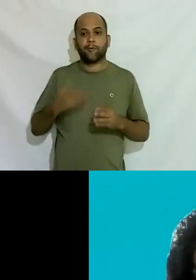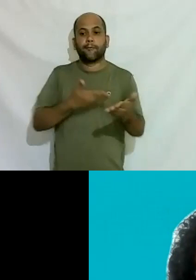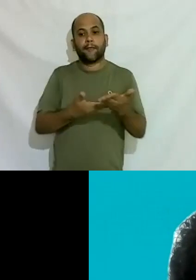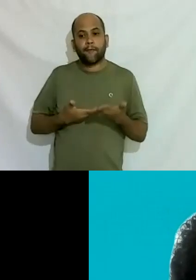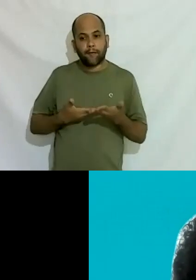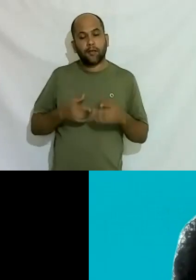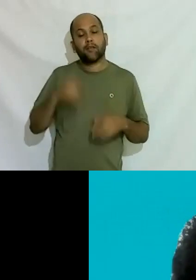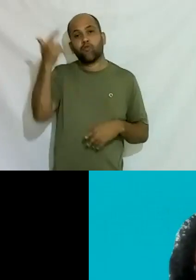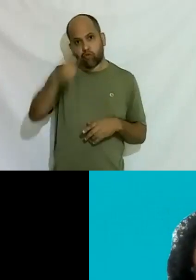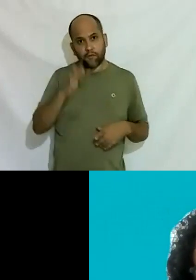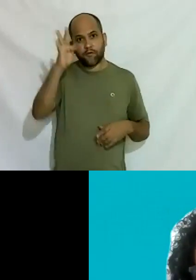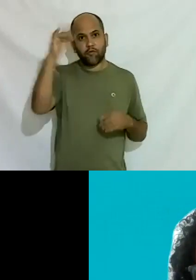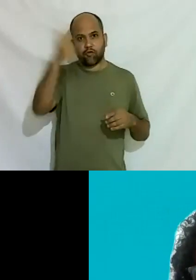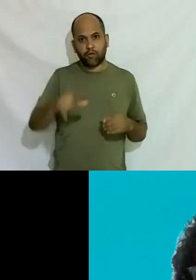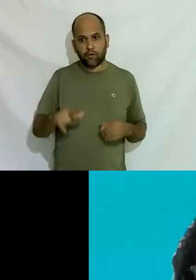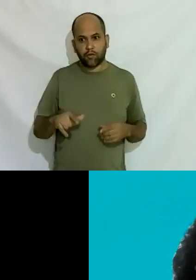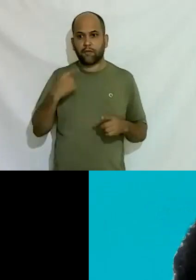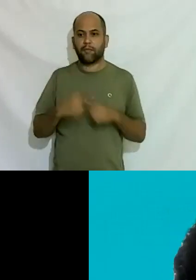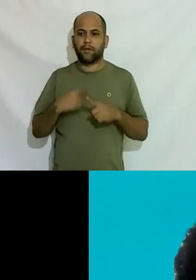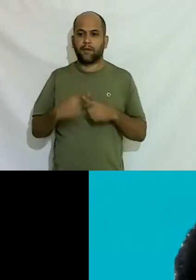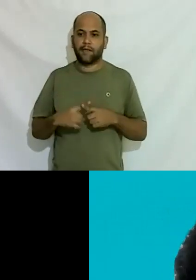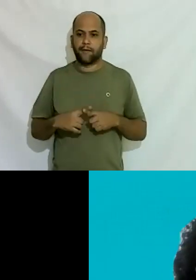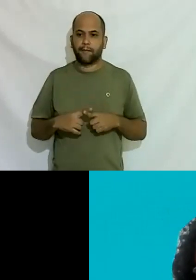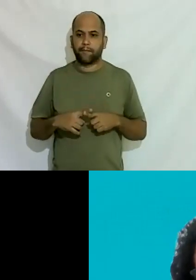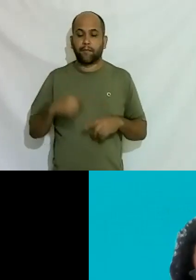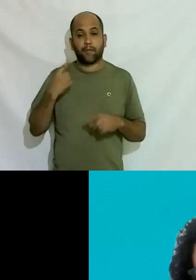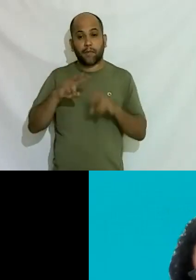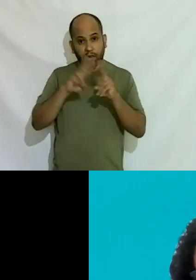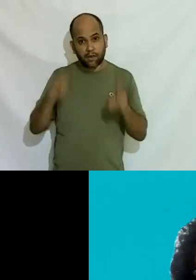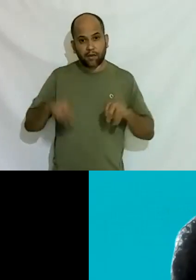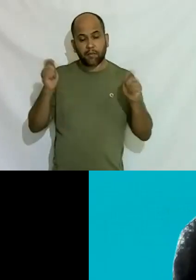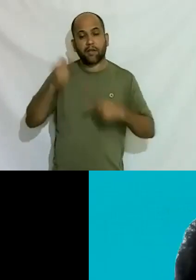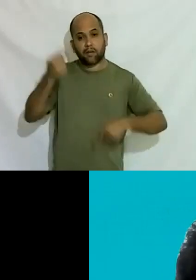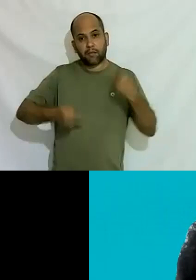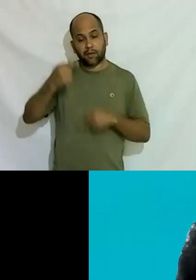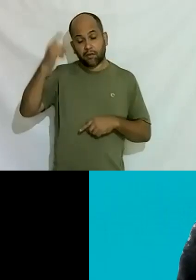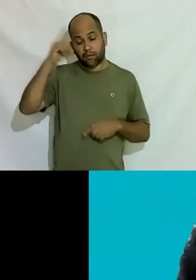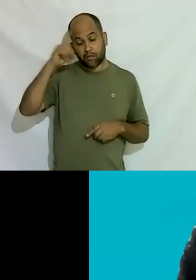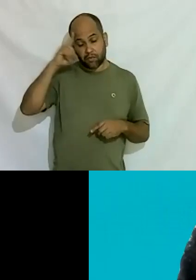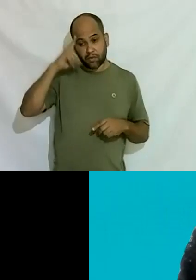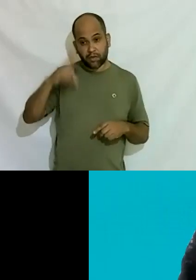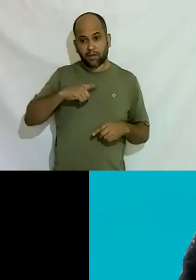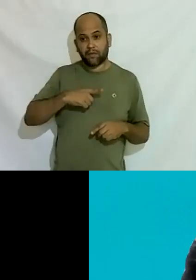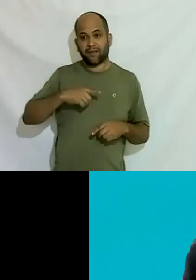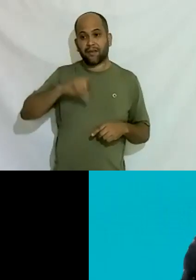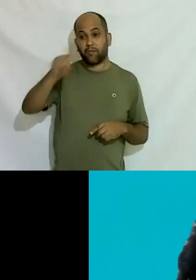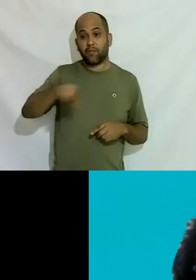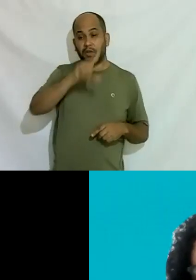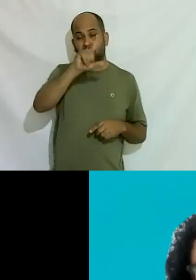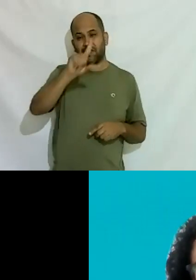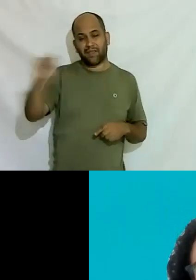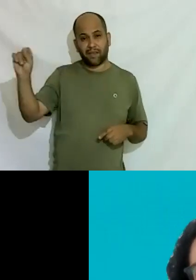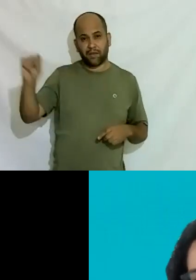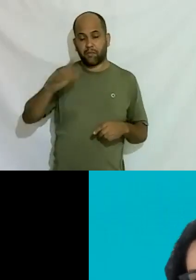novamente porque é um tema que a gente precisa debater todos os dias e a gente tem aqui mil e cento mil e cento e poucas